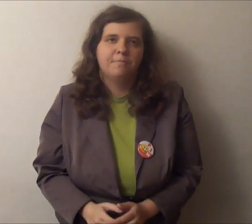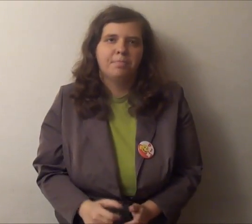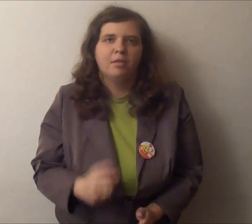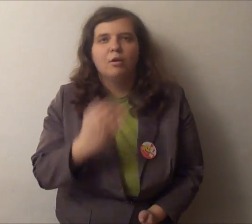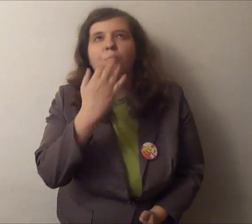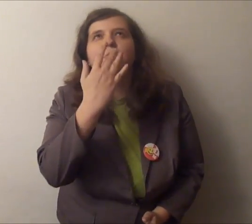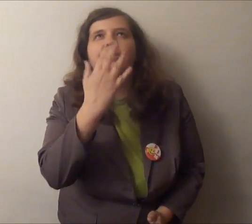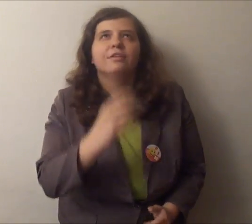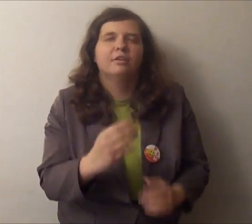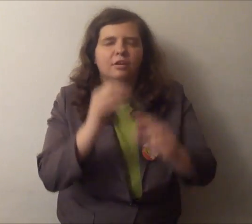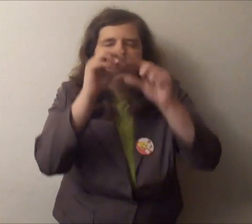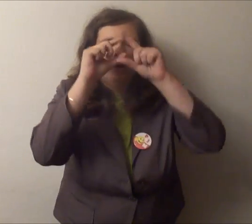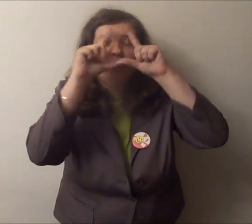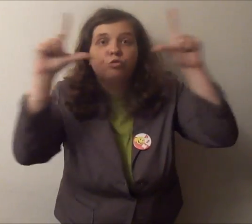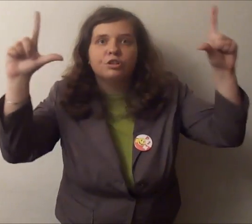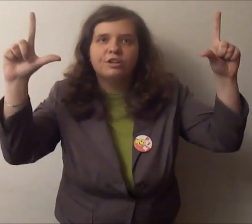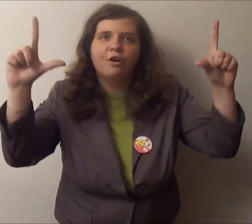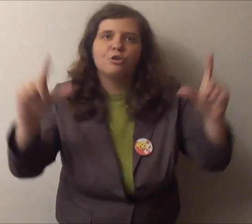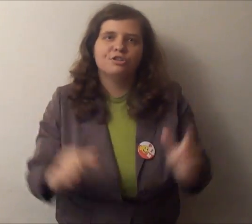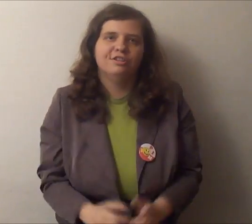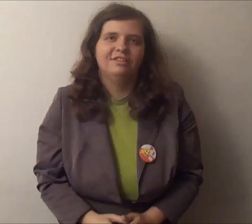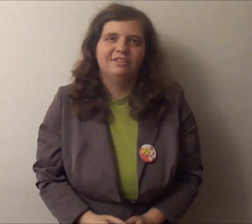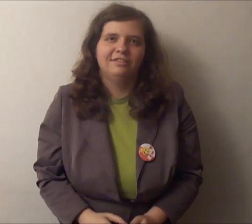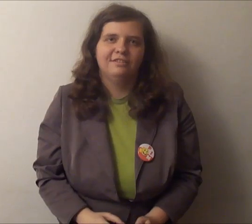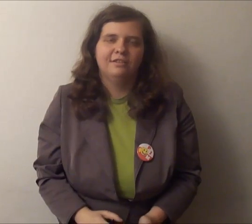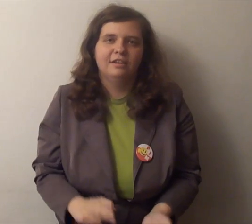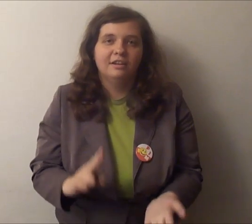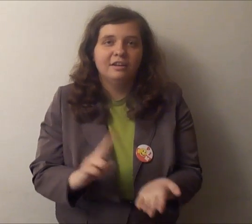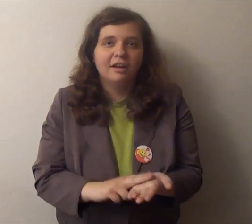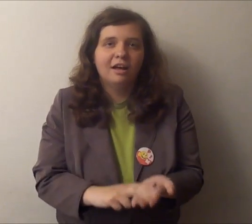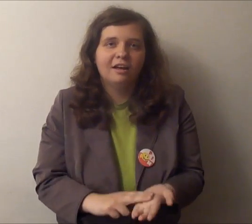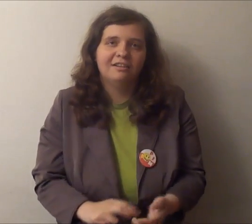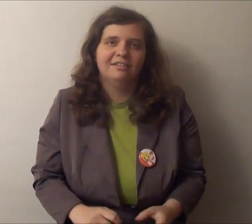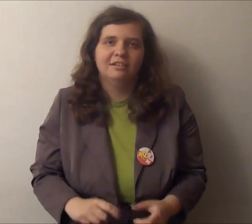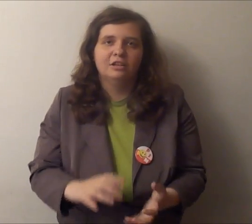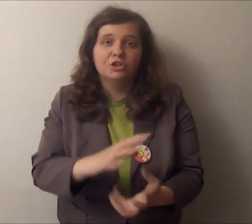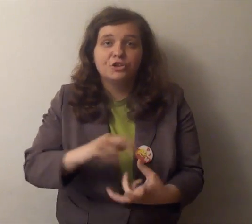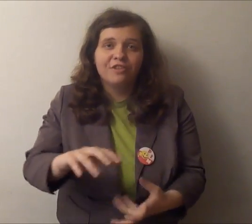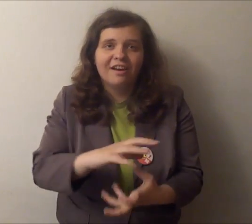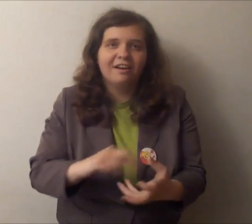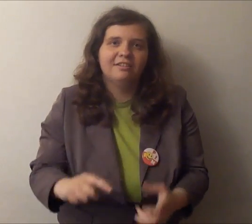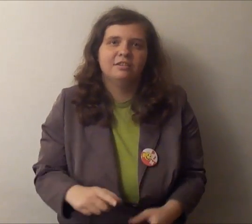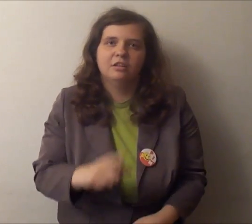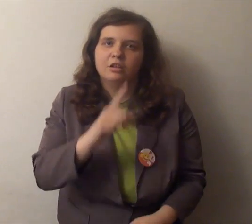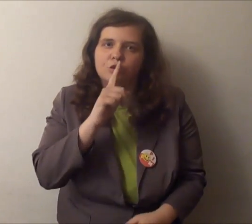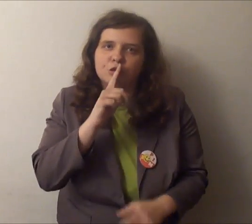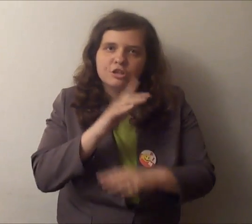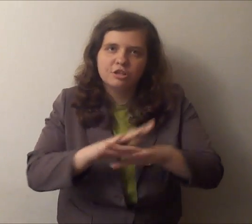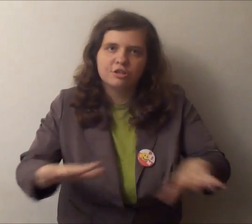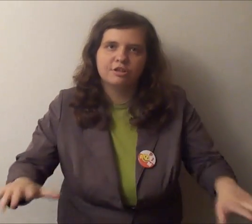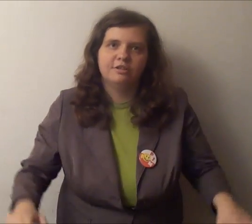by otworzyli oczy na świat dziży.